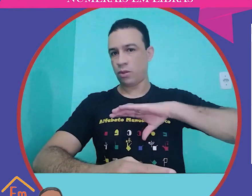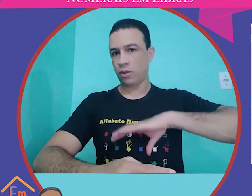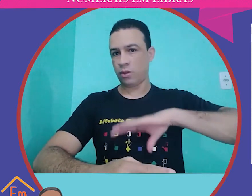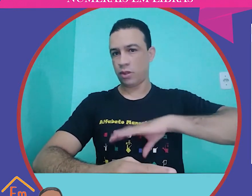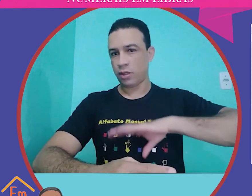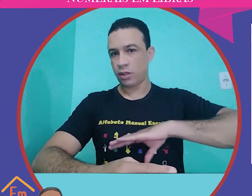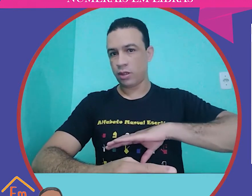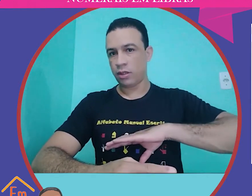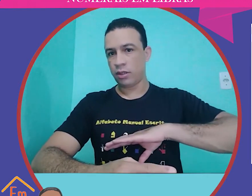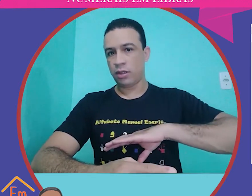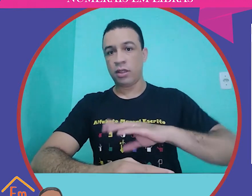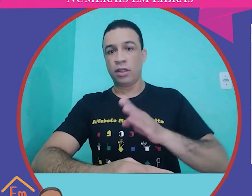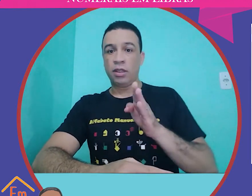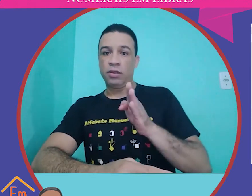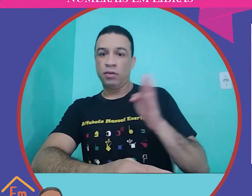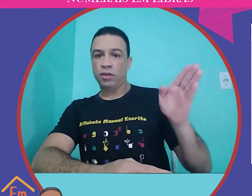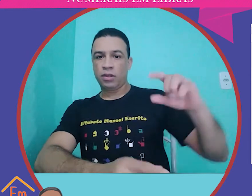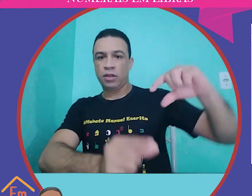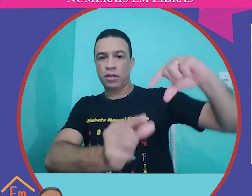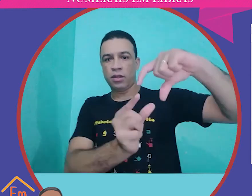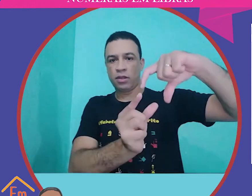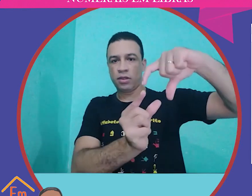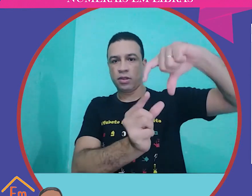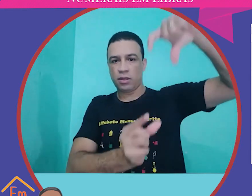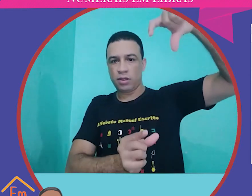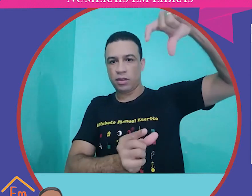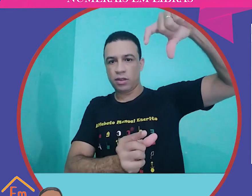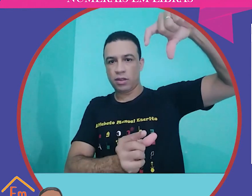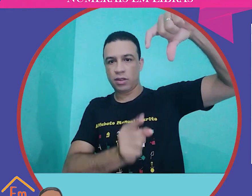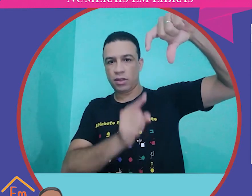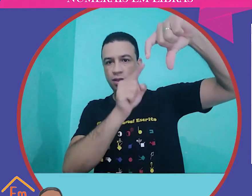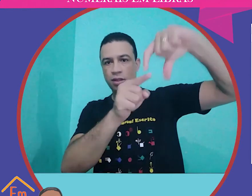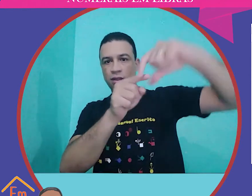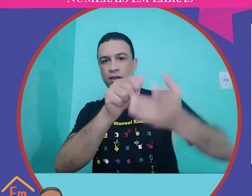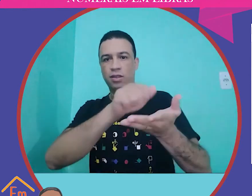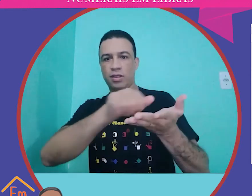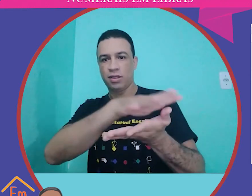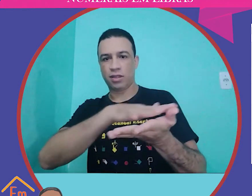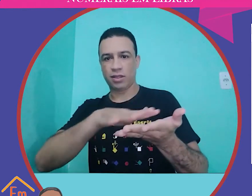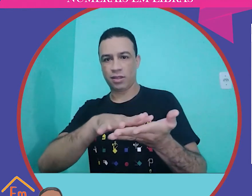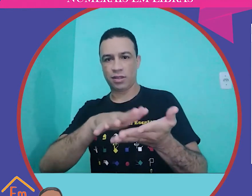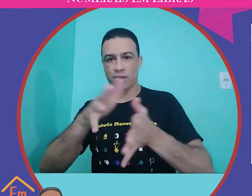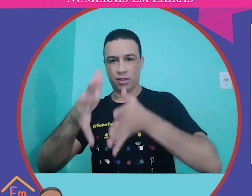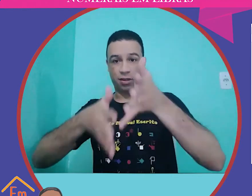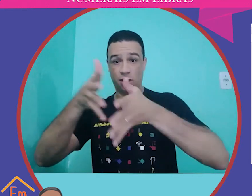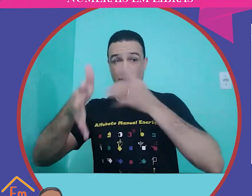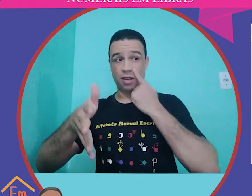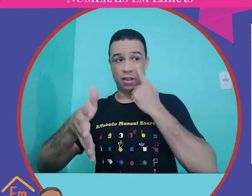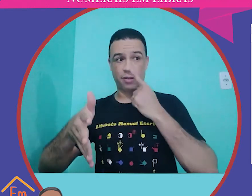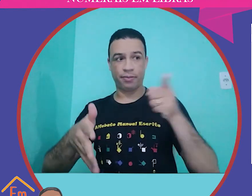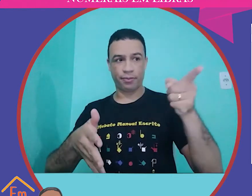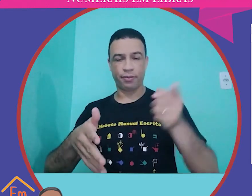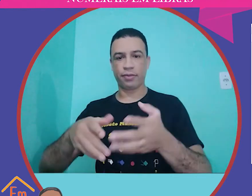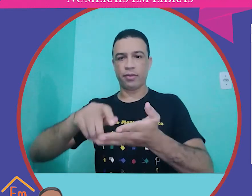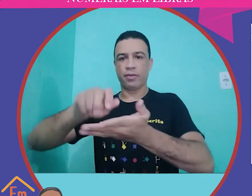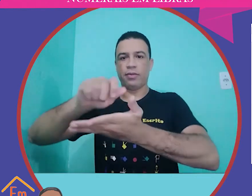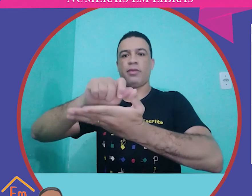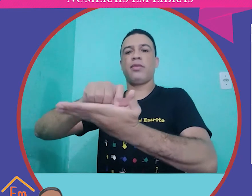Vejam, temos aqui a sentença em português. E do lado temos a coluna que está gravada em escrita de sinais, em libras.